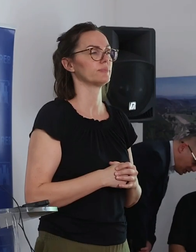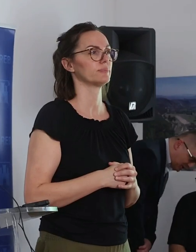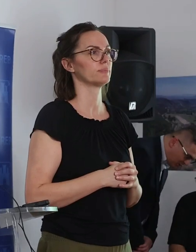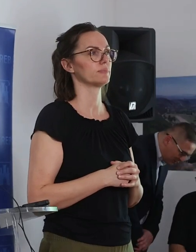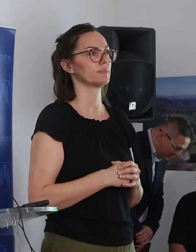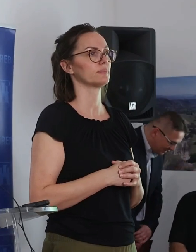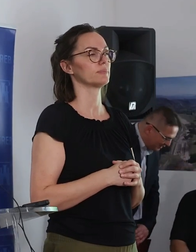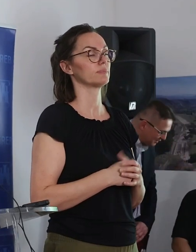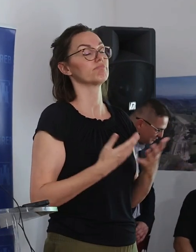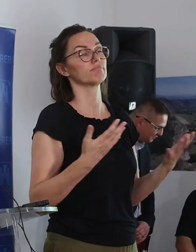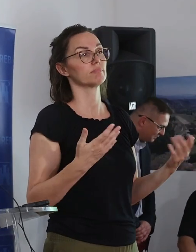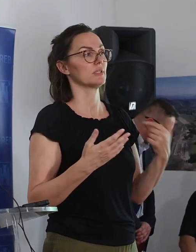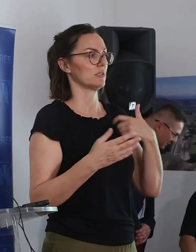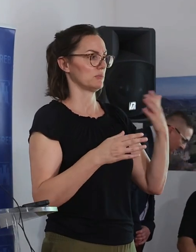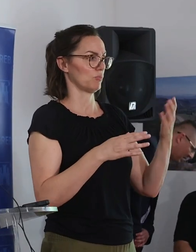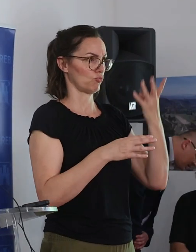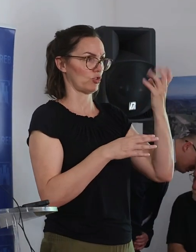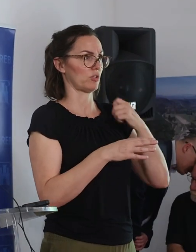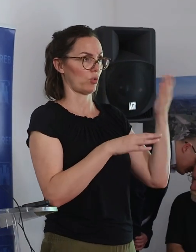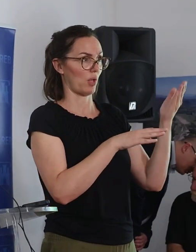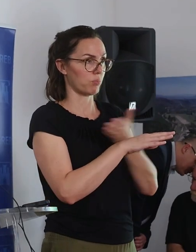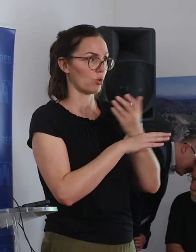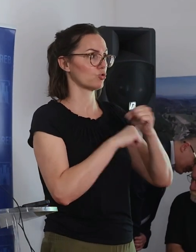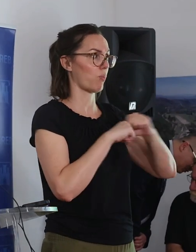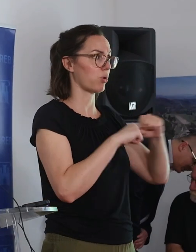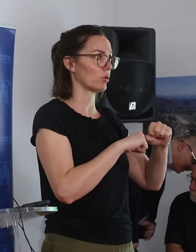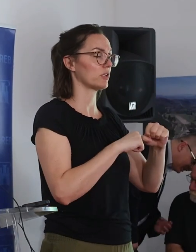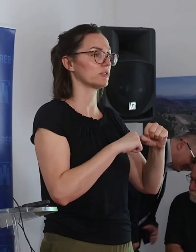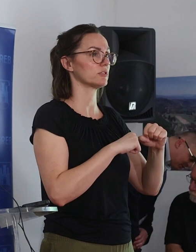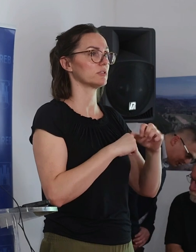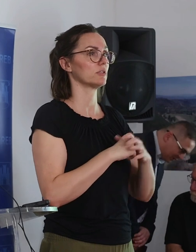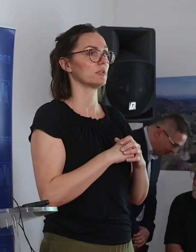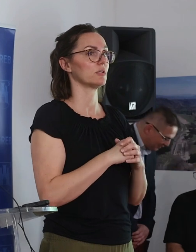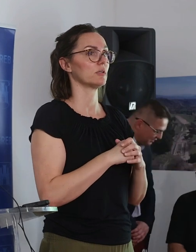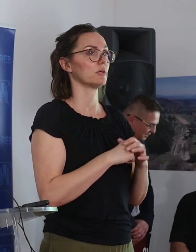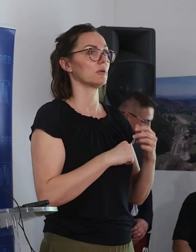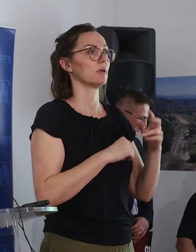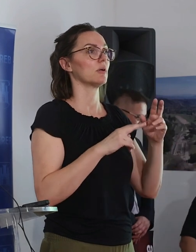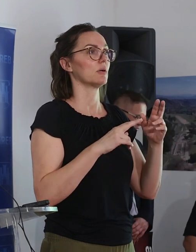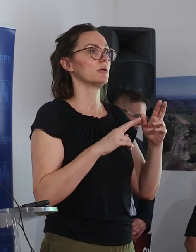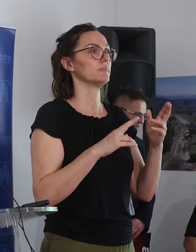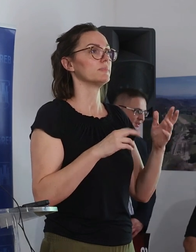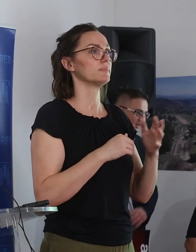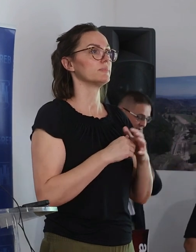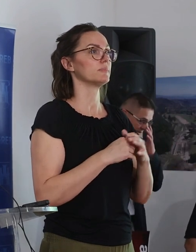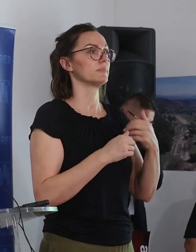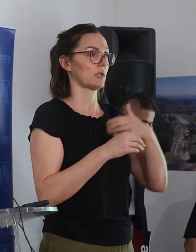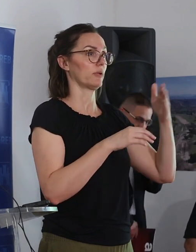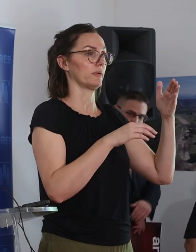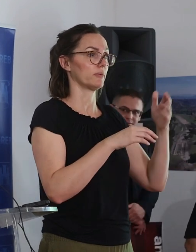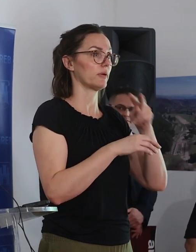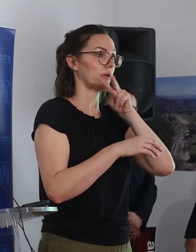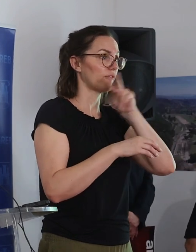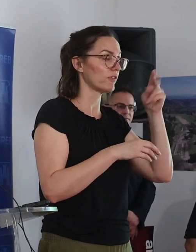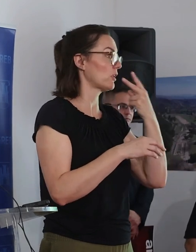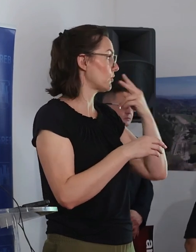Pa ono što mi se sad i prošlo više od četiri godine od zagrebačkog potresa i konačno možemo reći da kad prođete po donjem